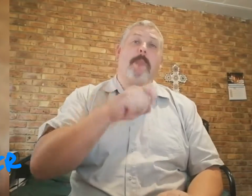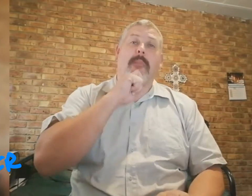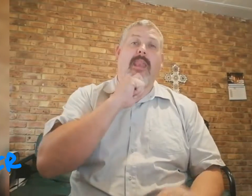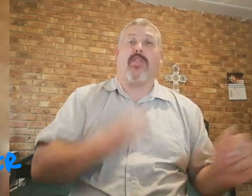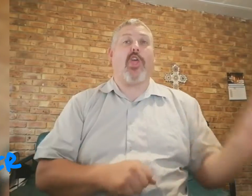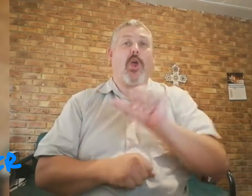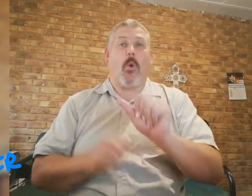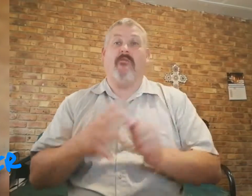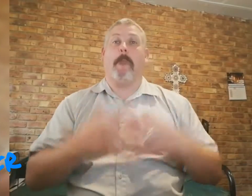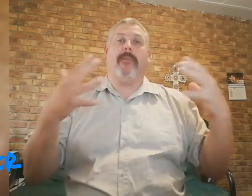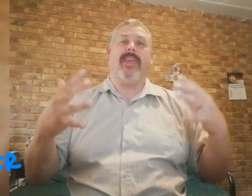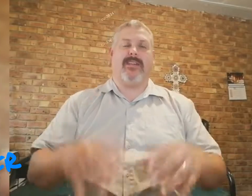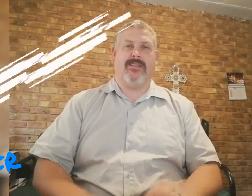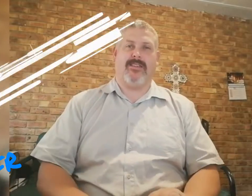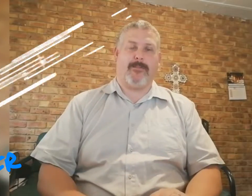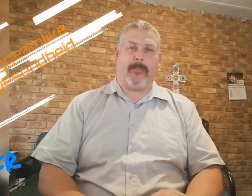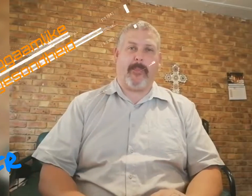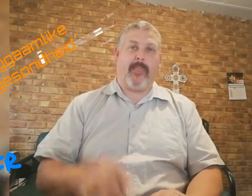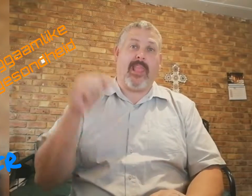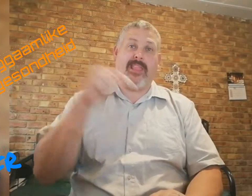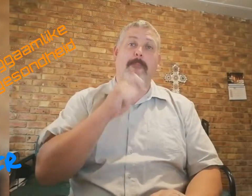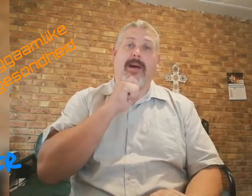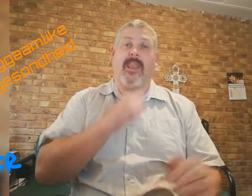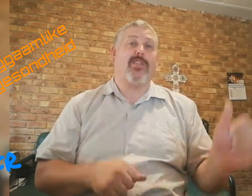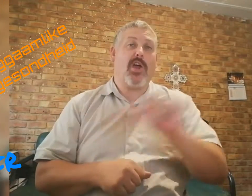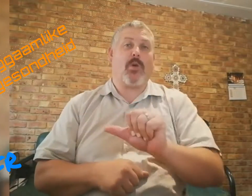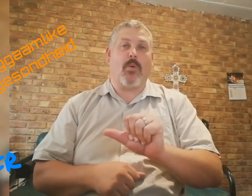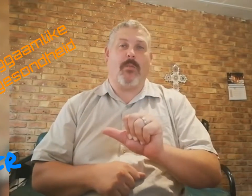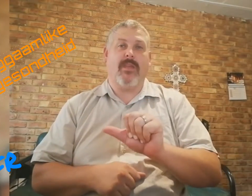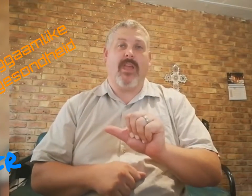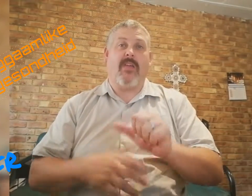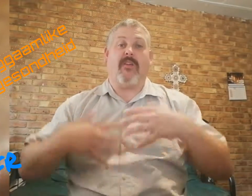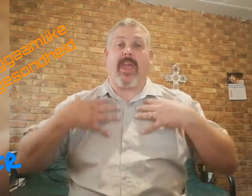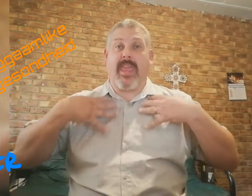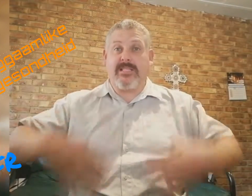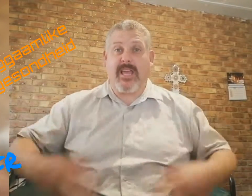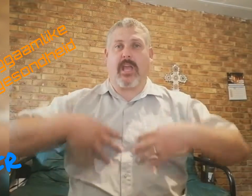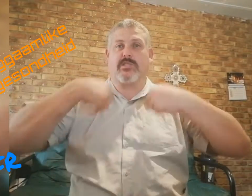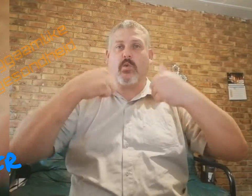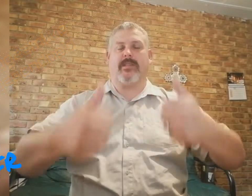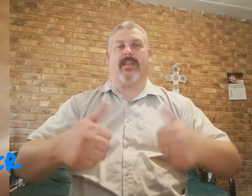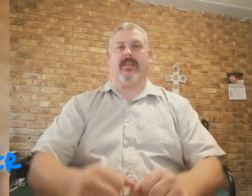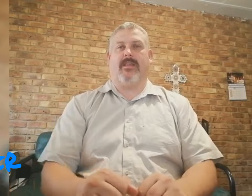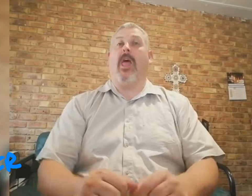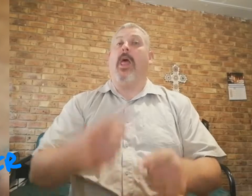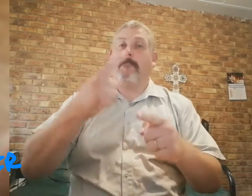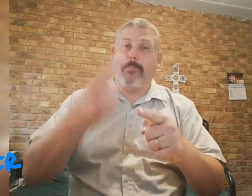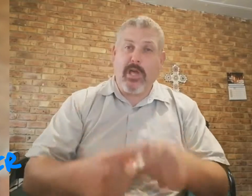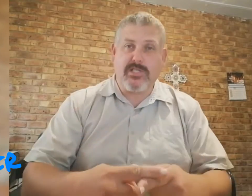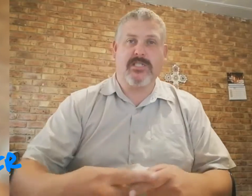die man terugkom vir meer, die man terugkom vir geestelike gezondheid, plus,